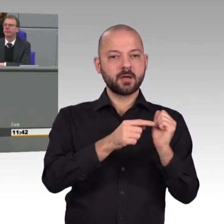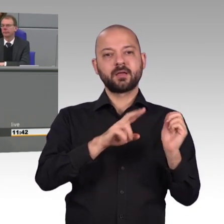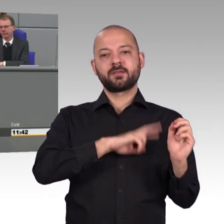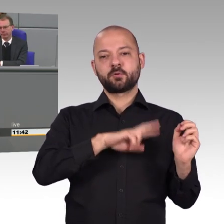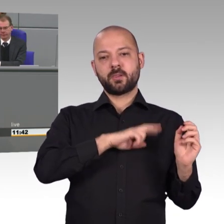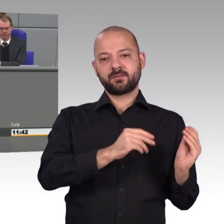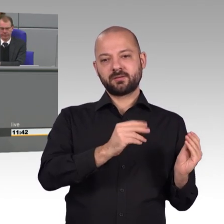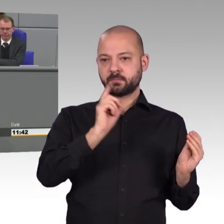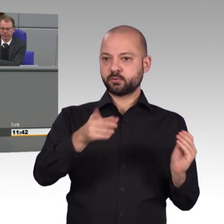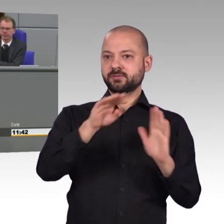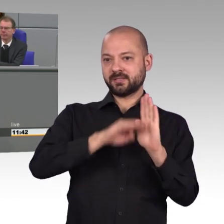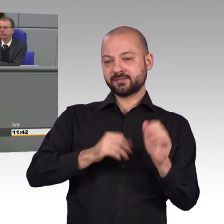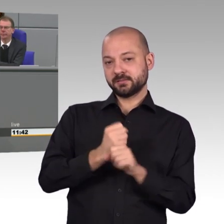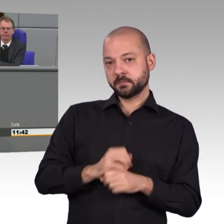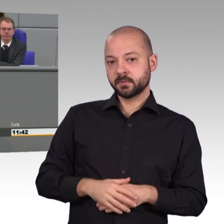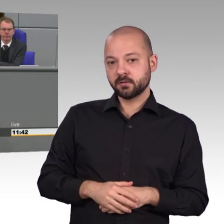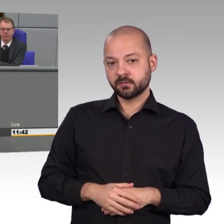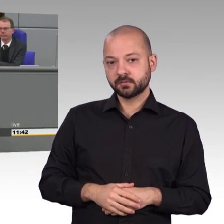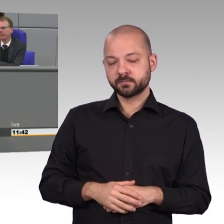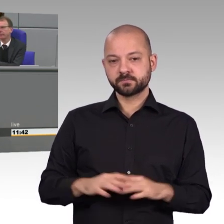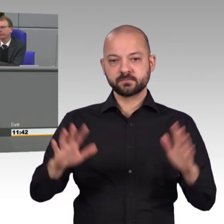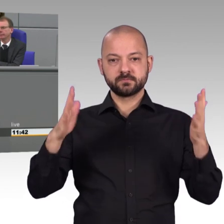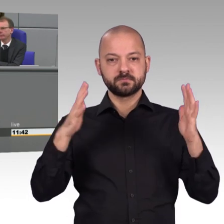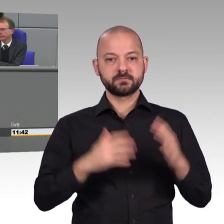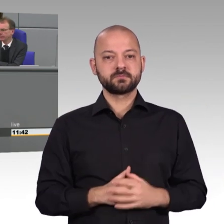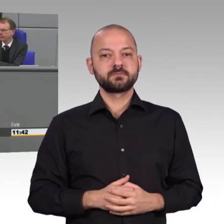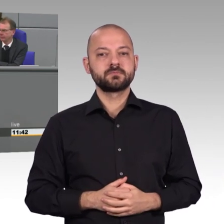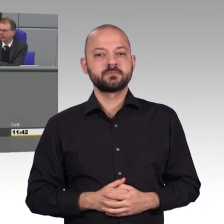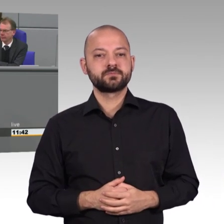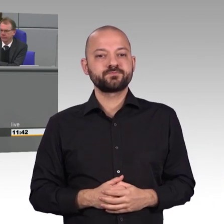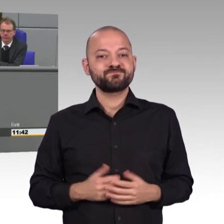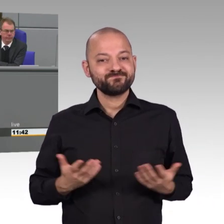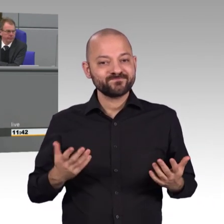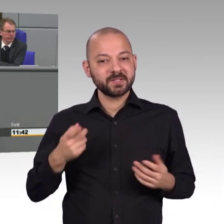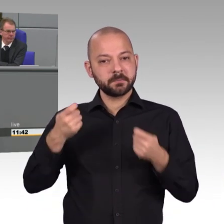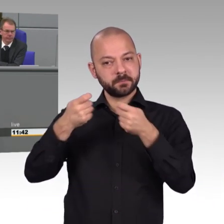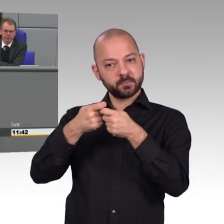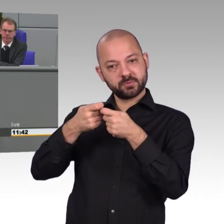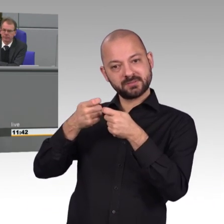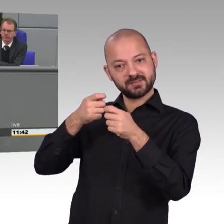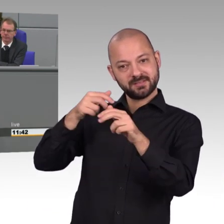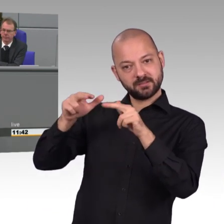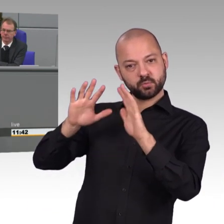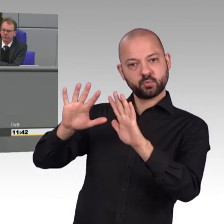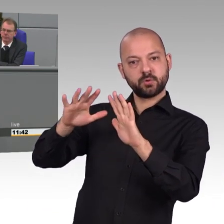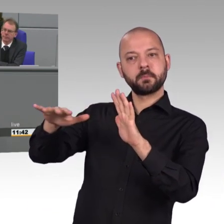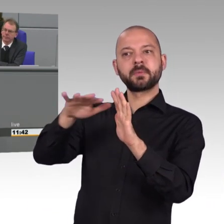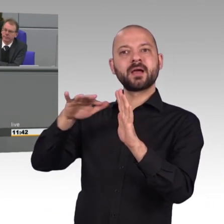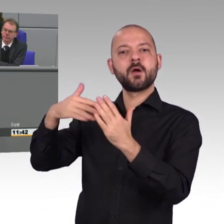und Herren. Beenden Sie Ihre nicht nur bei der Verschlüsselung hoch widersprüchliche Digitalpolitik immer